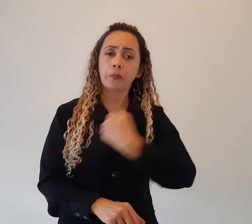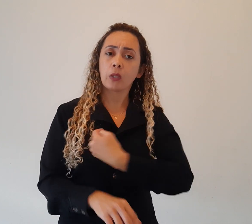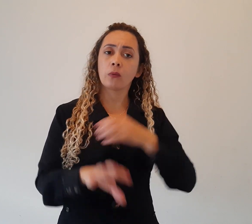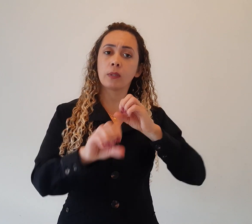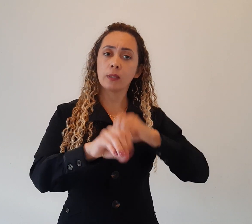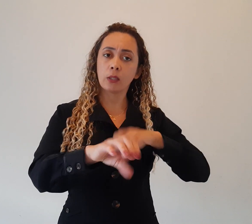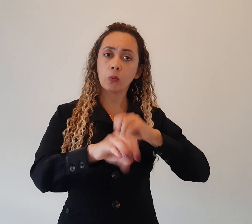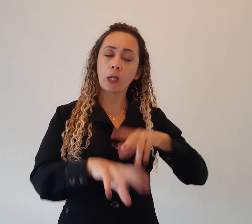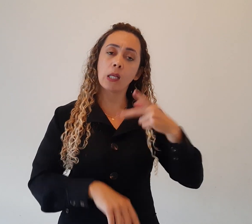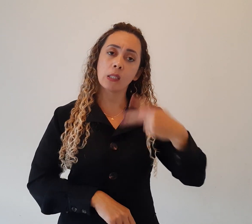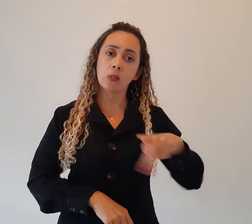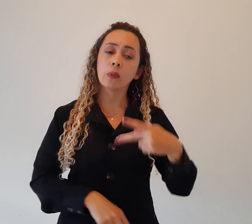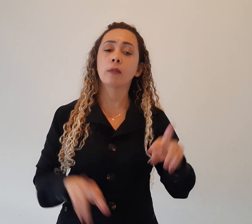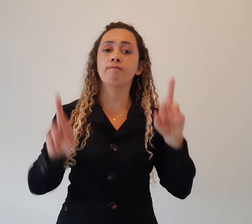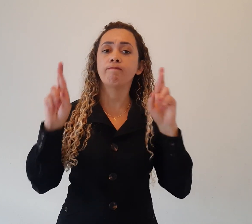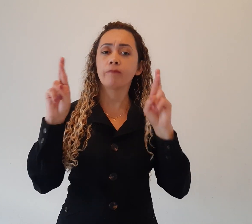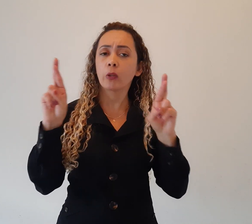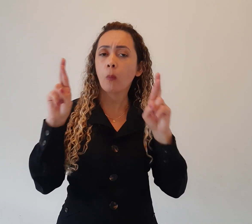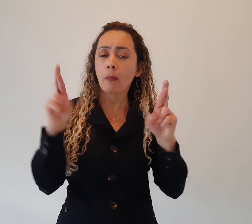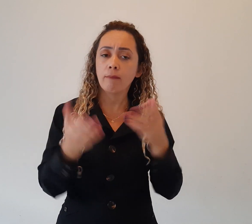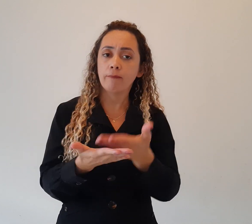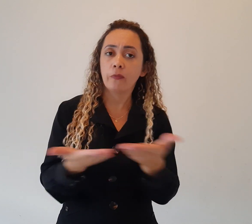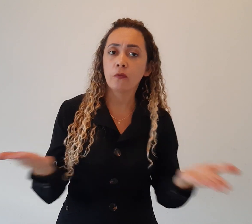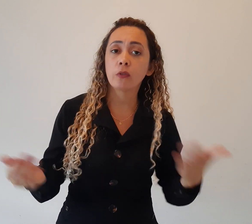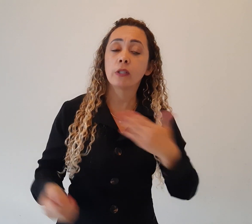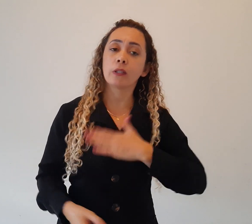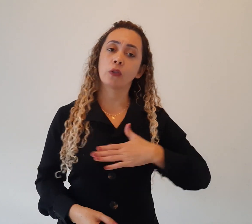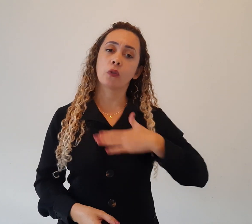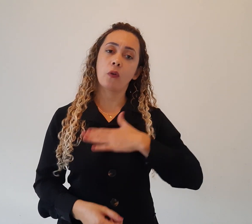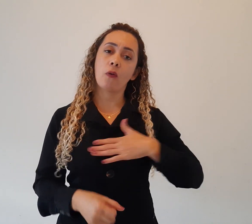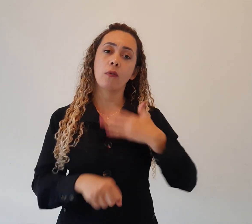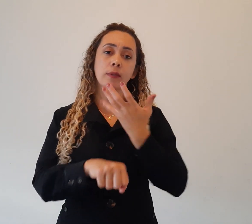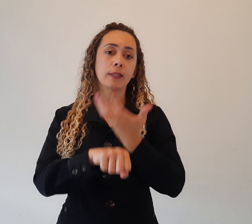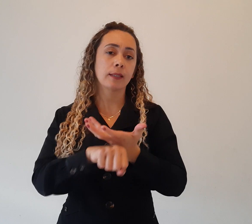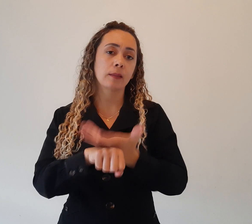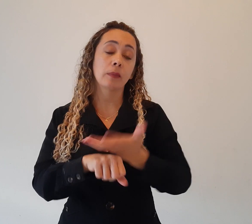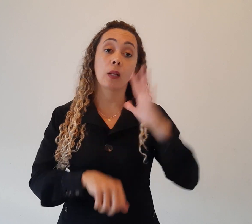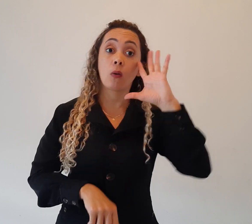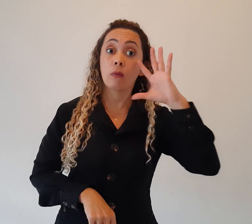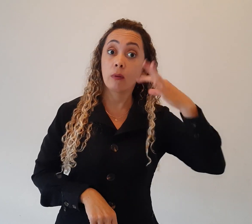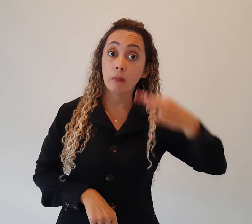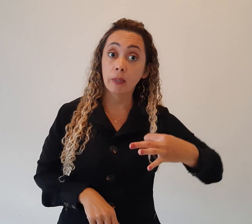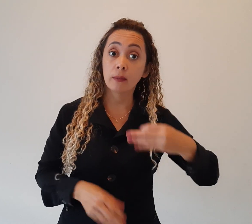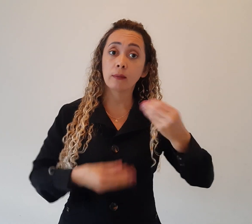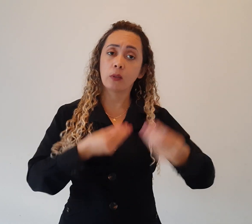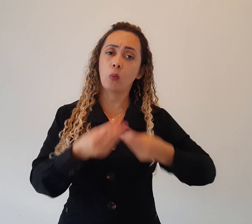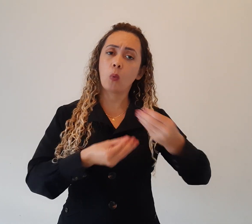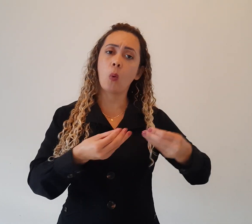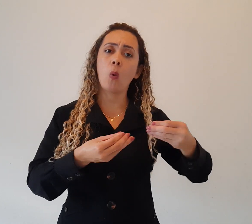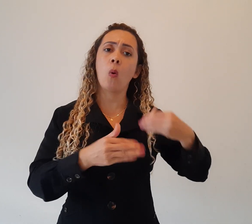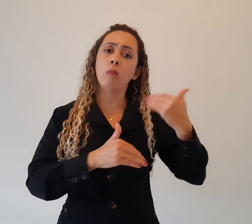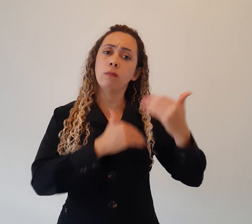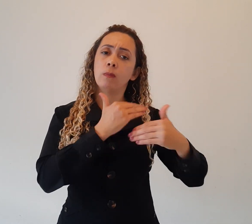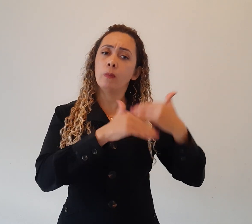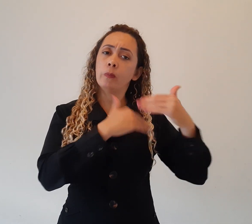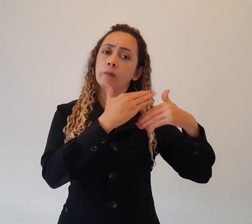Enfim, esperamos que vocês gostem da nossa disciplina, que vocês cumprimentam o processo educacional brasileiro e,